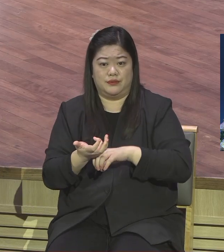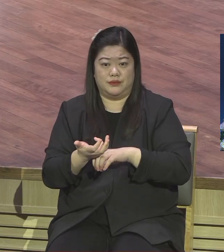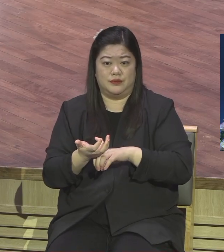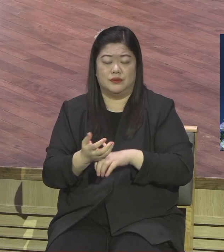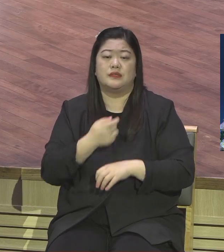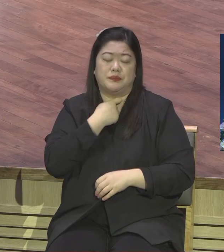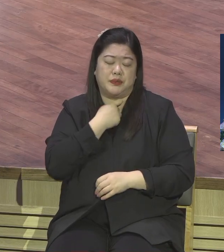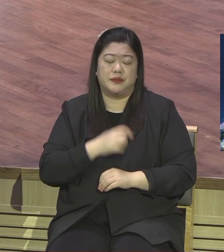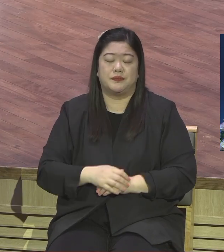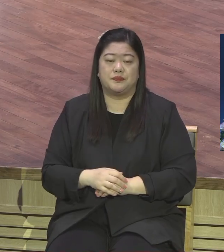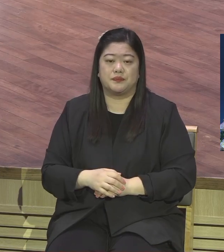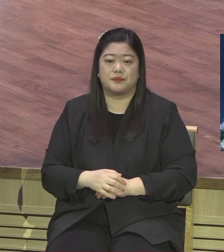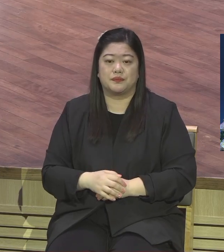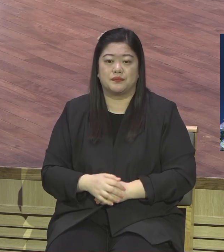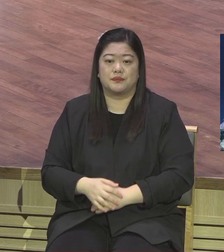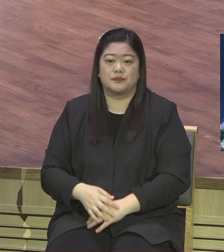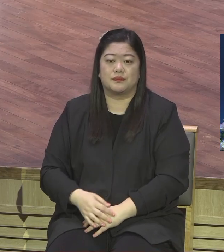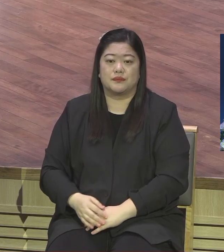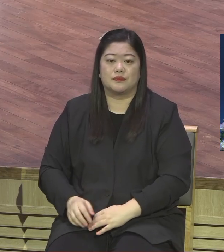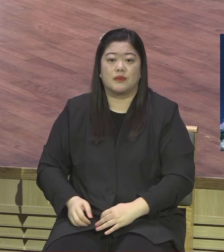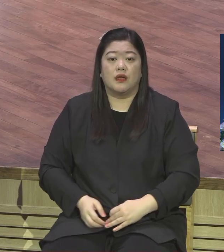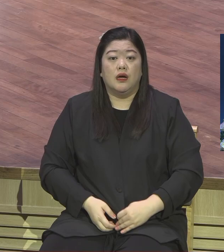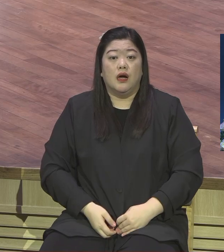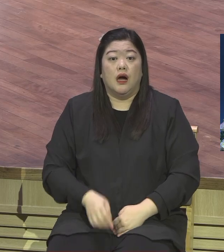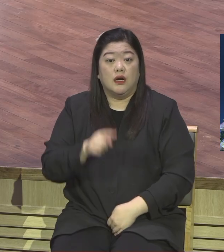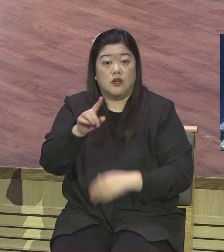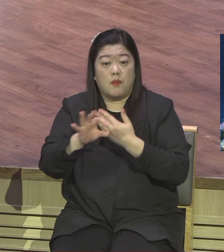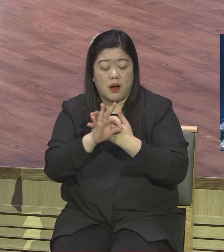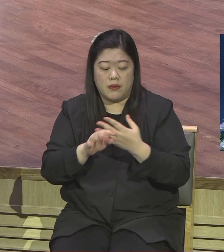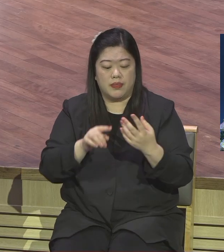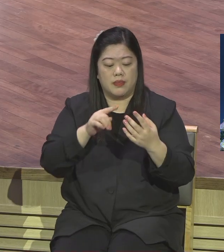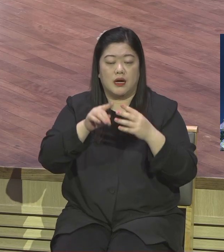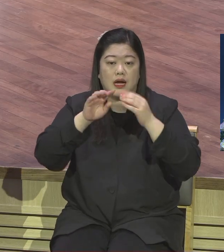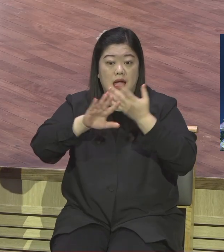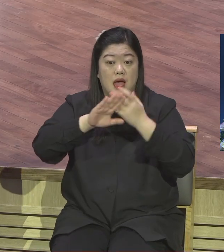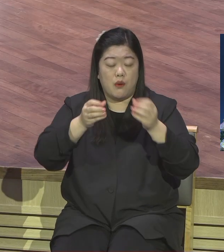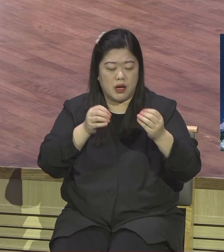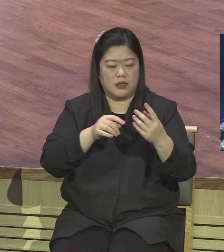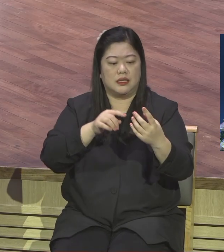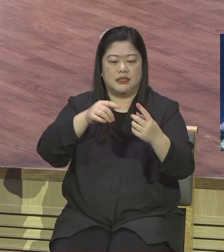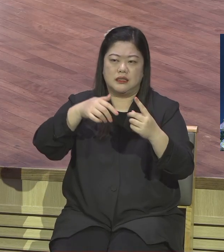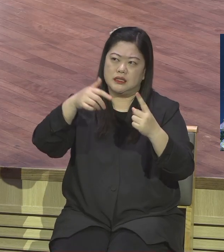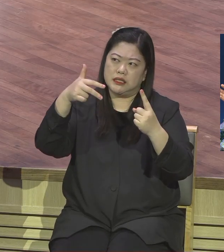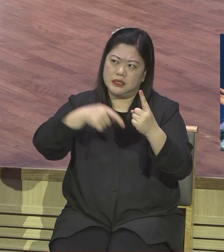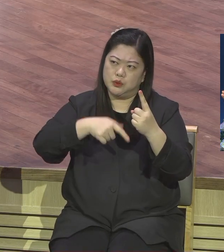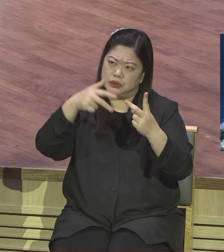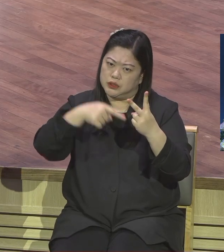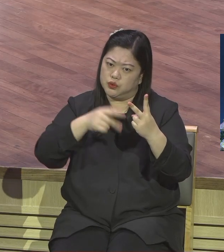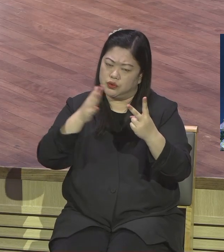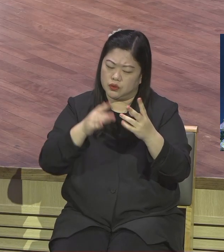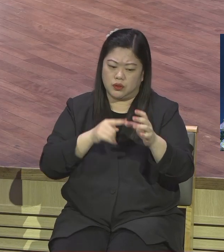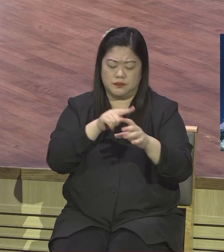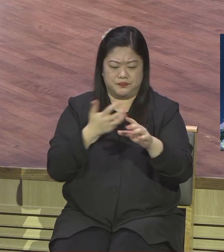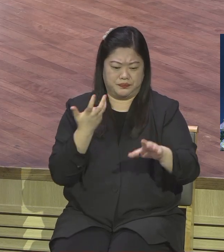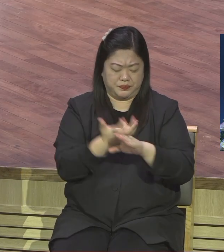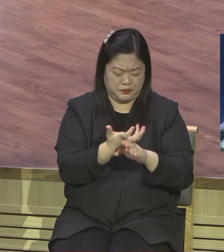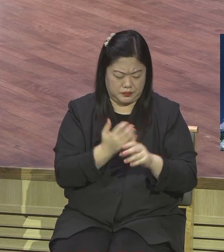또 그 성교지가 한 달에 한 번 정도 두 달에 한 번 정도 그렇게 해서 문 열리는 쪽쪽 그렇게 해서 실제적으로